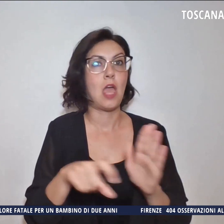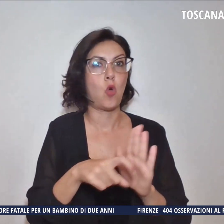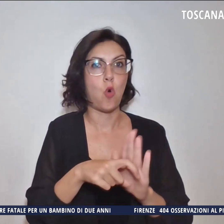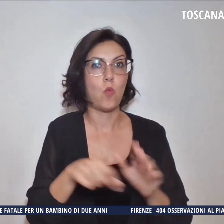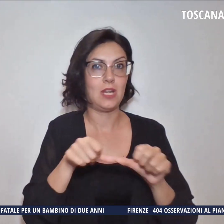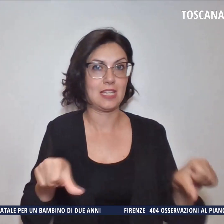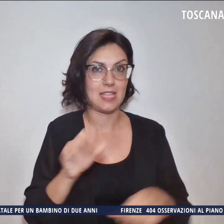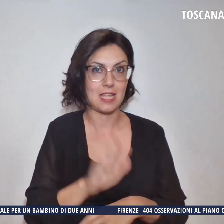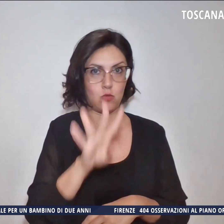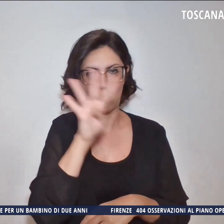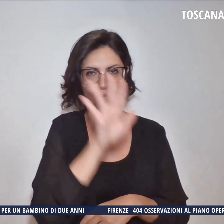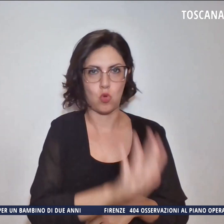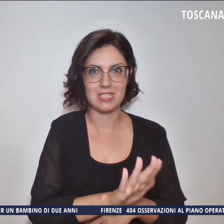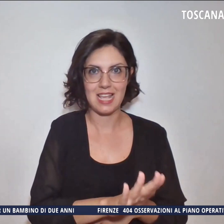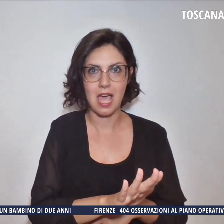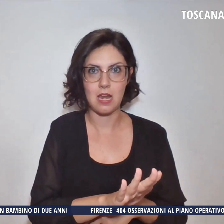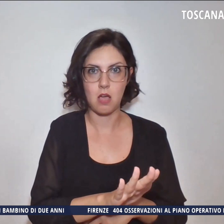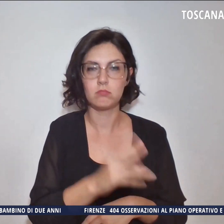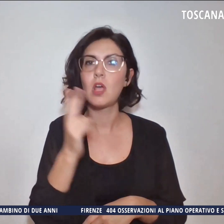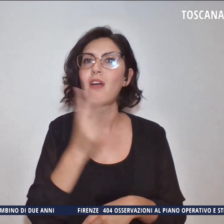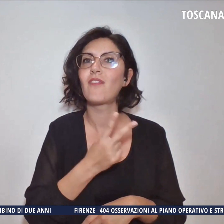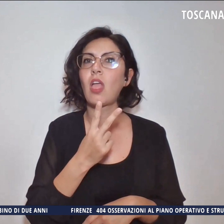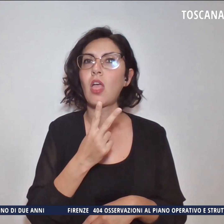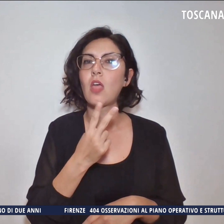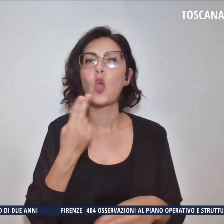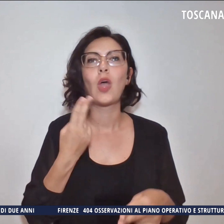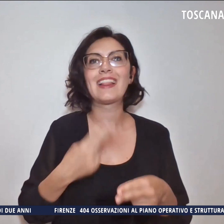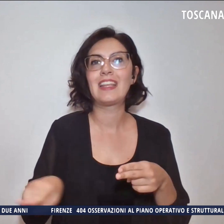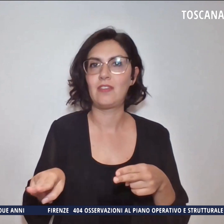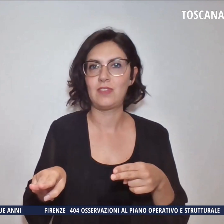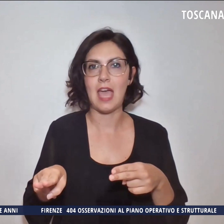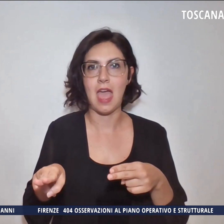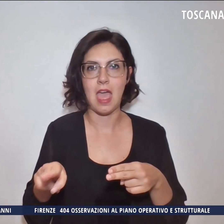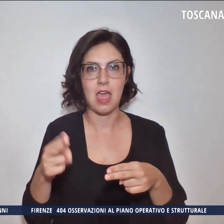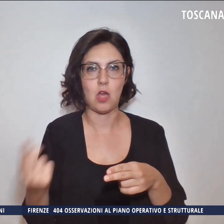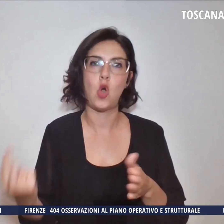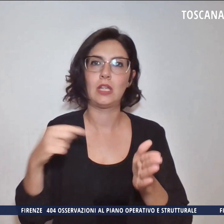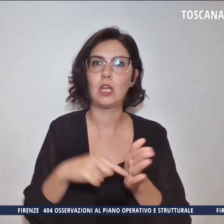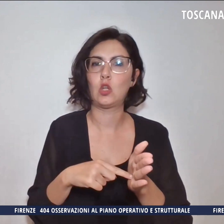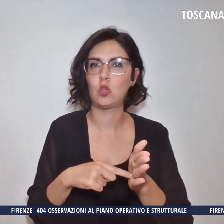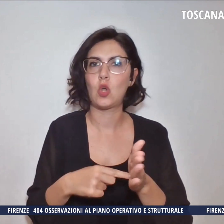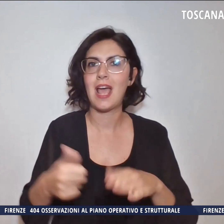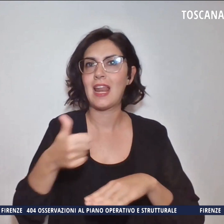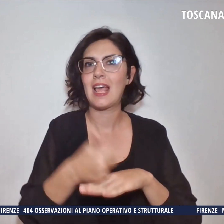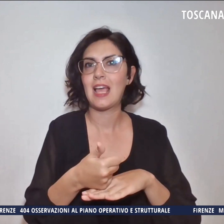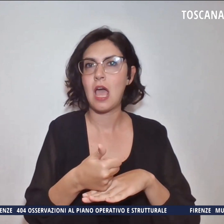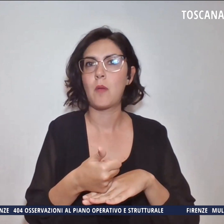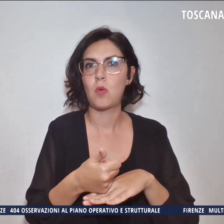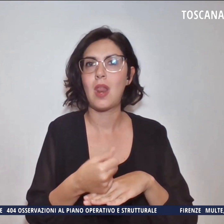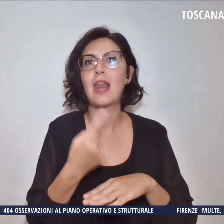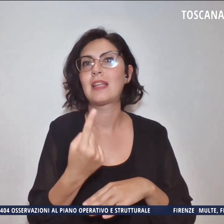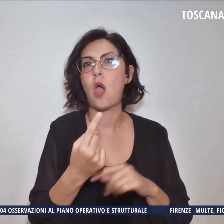Toscana con divieto di rimettere piede nel capoluogo di regione da uno a tre anni.